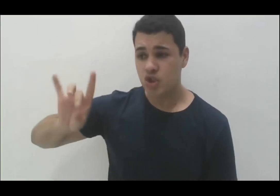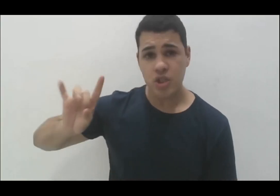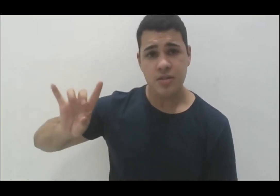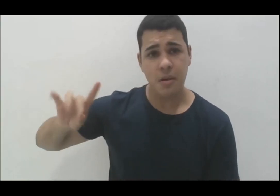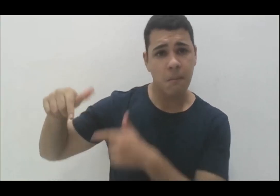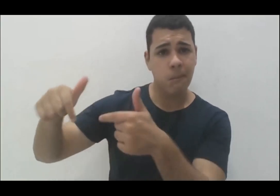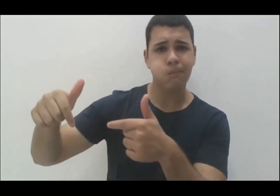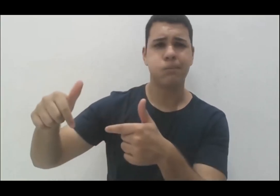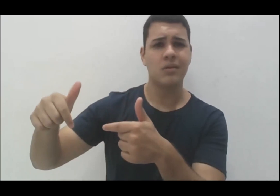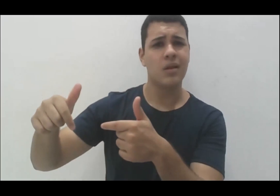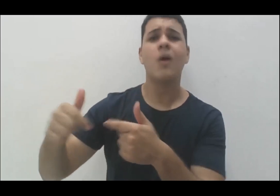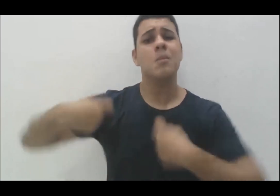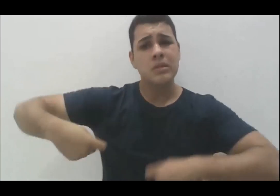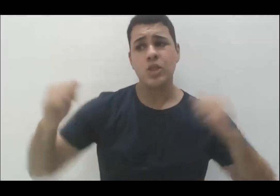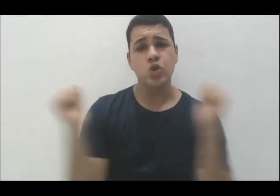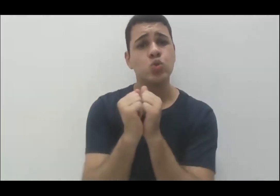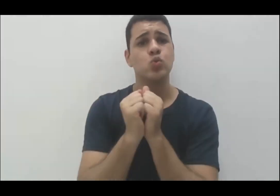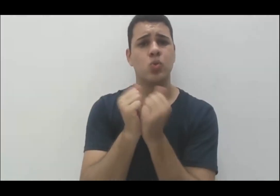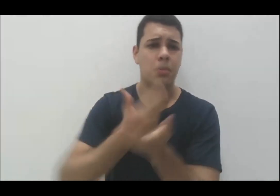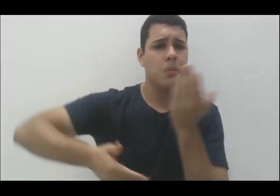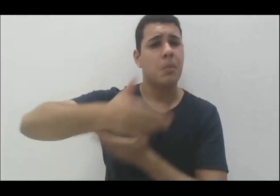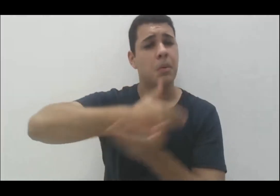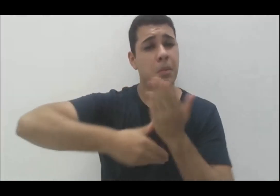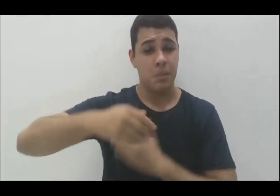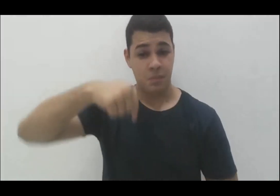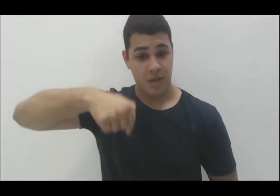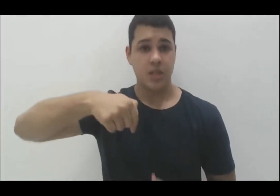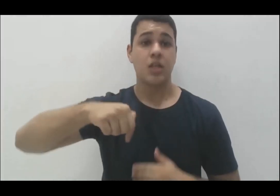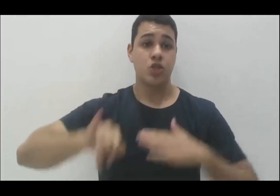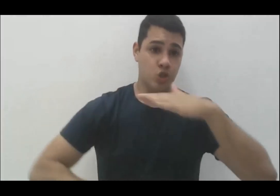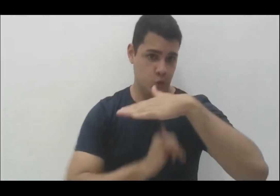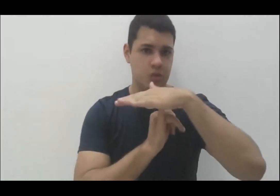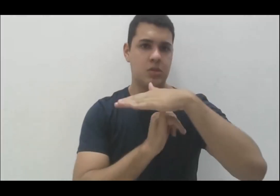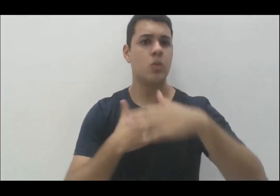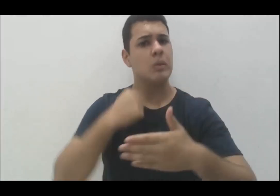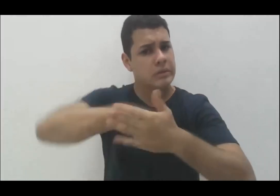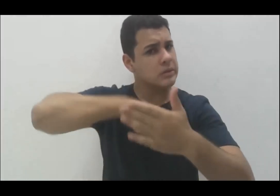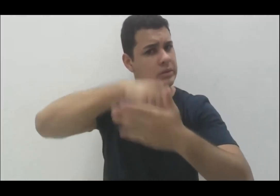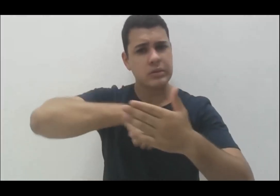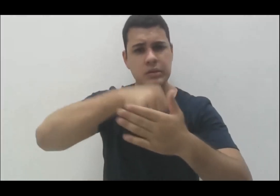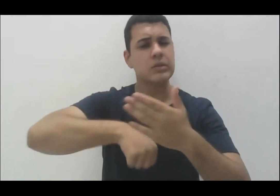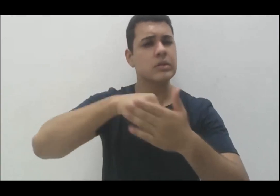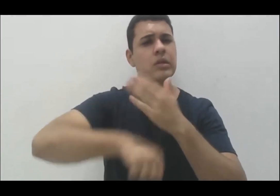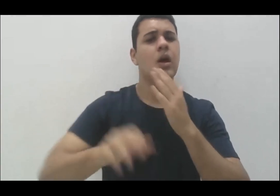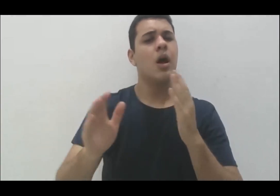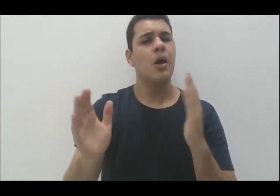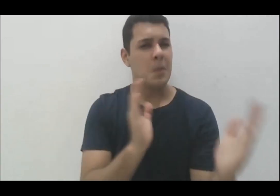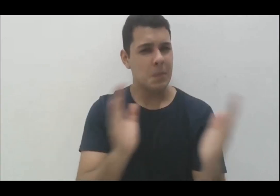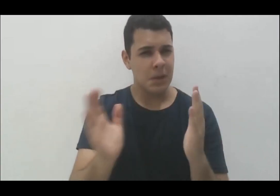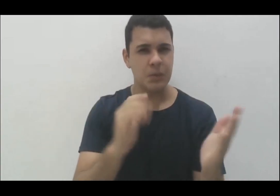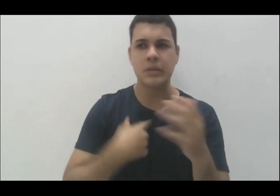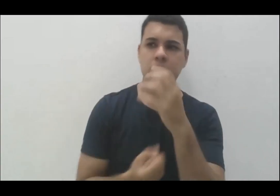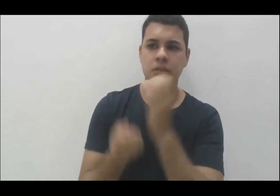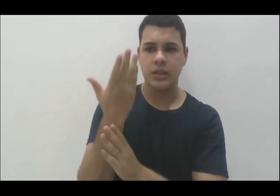Uma das grandes brigas na minha instituição, brigas que eu digo políticas, na elaboração dos documentos,